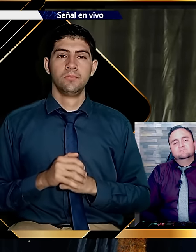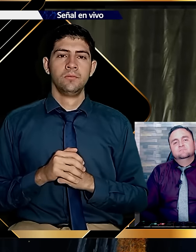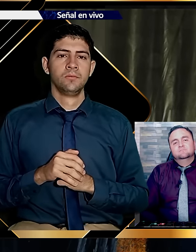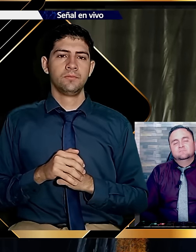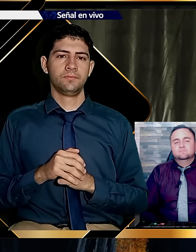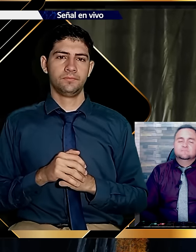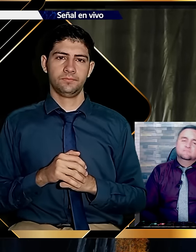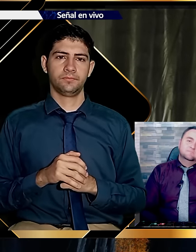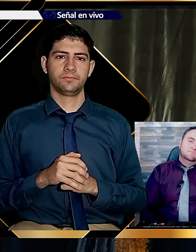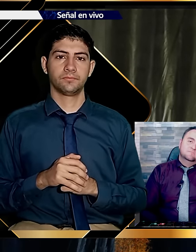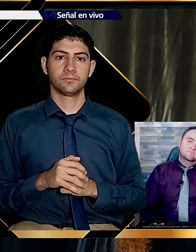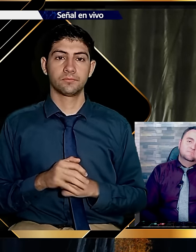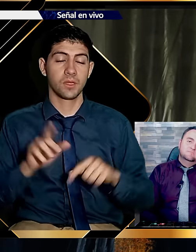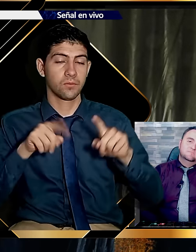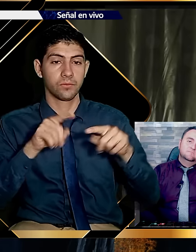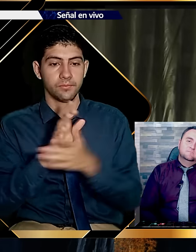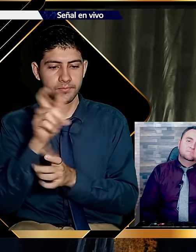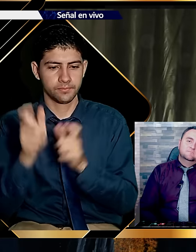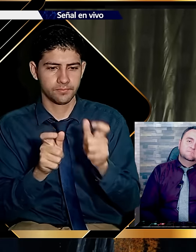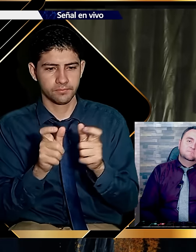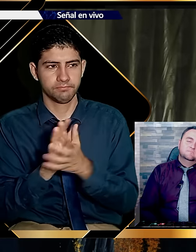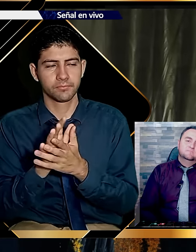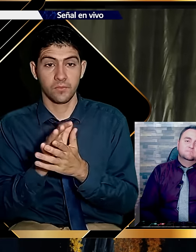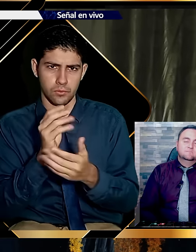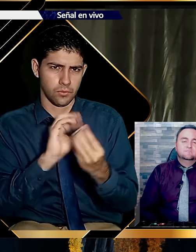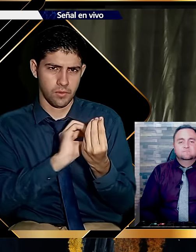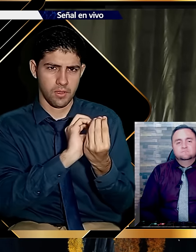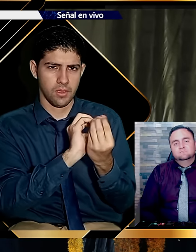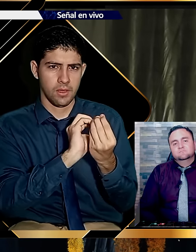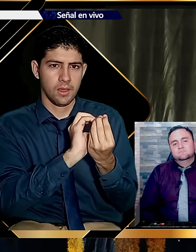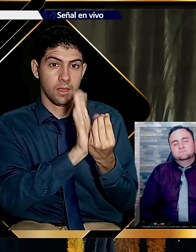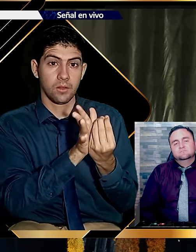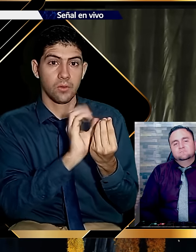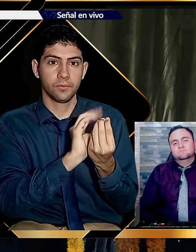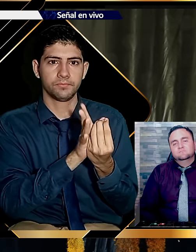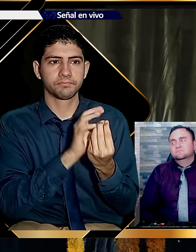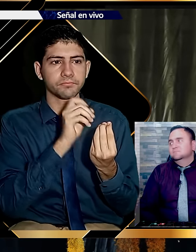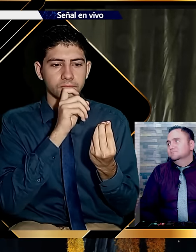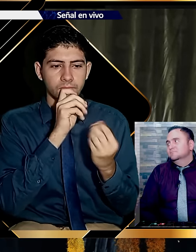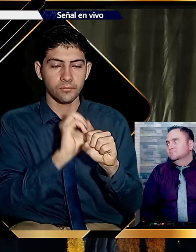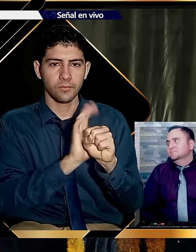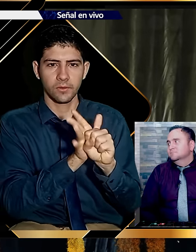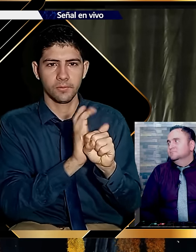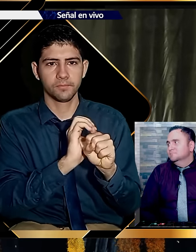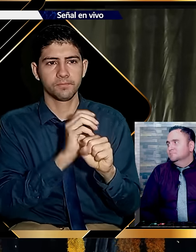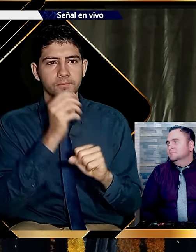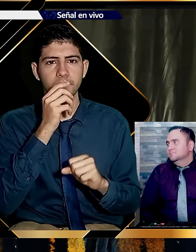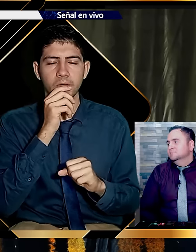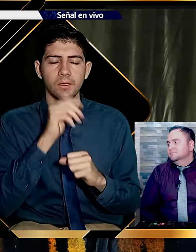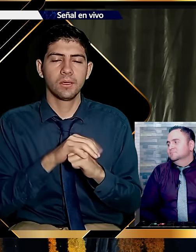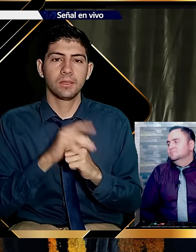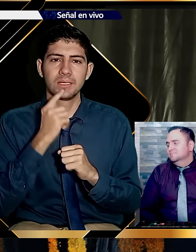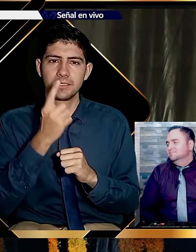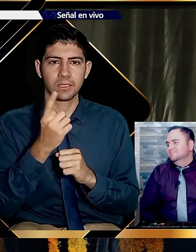vacunar. Creyendo que les iban a poner el chip. Y se murieron. A mí me dijo un pastor. Porque tuvimos.